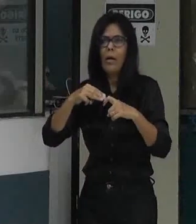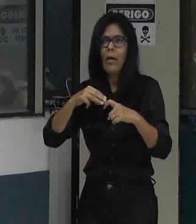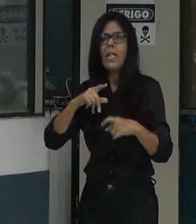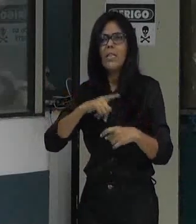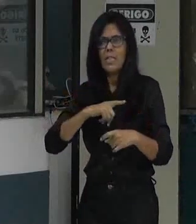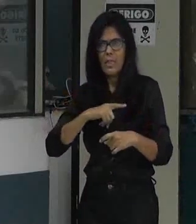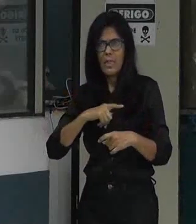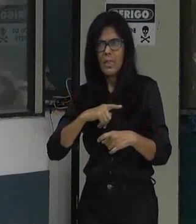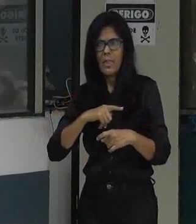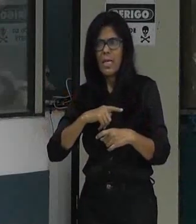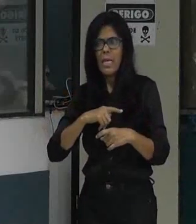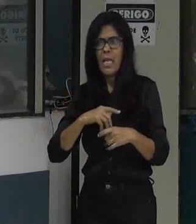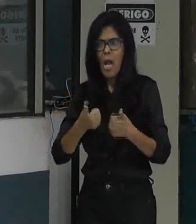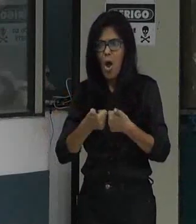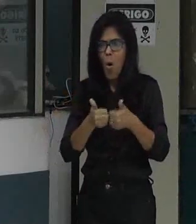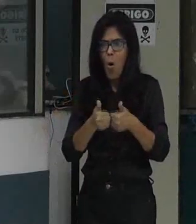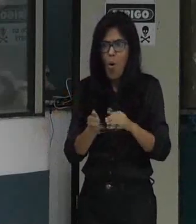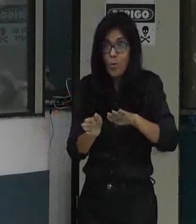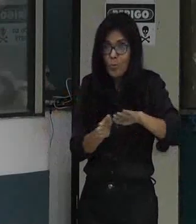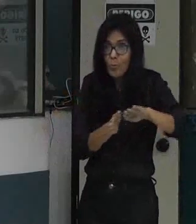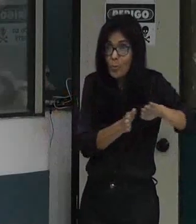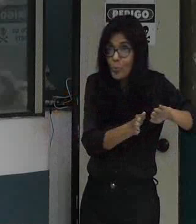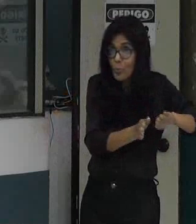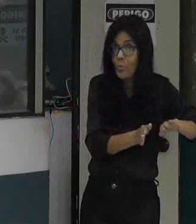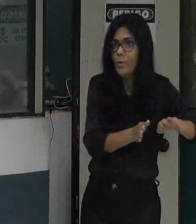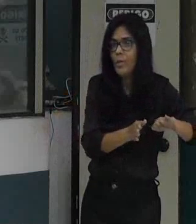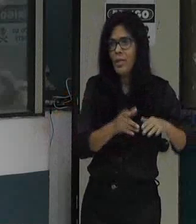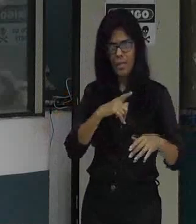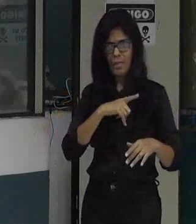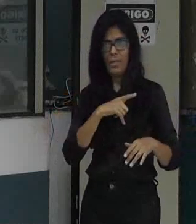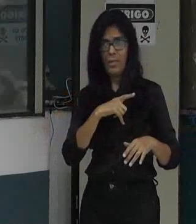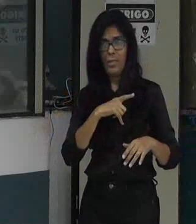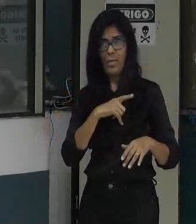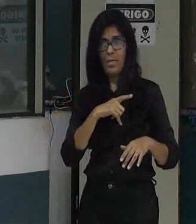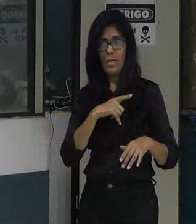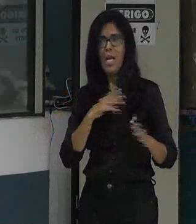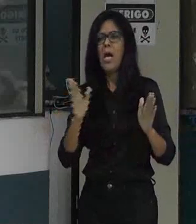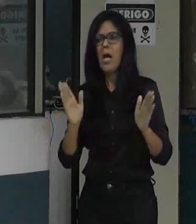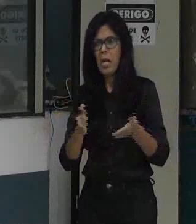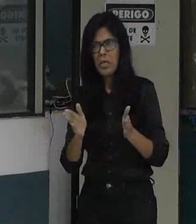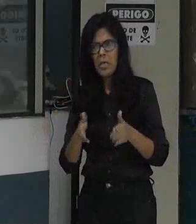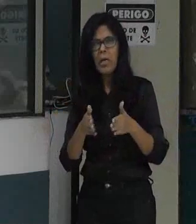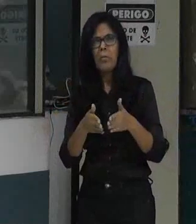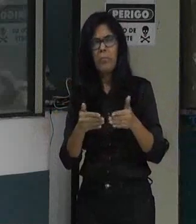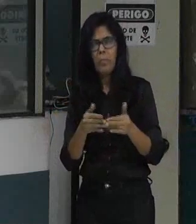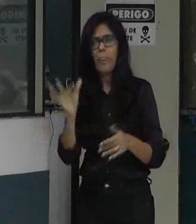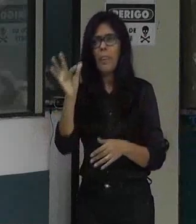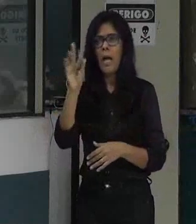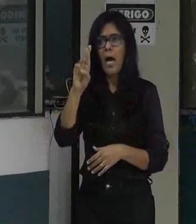porque eu já formato de fazer vários requerimentos pedindo a relação dos donos da frota de reserva que lhe entrega